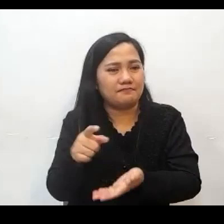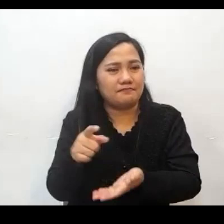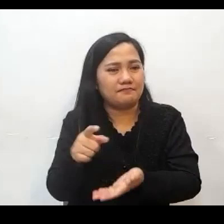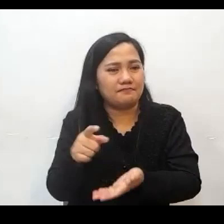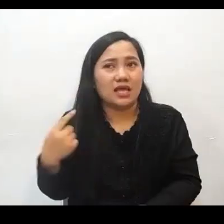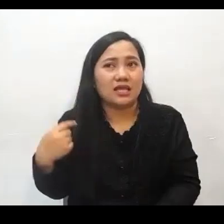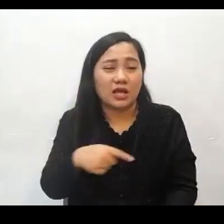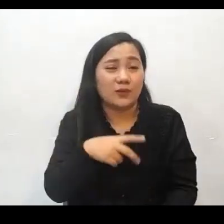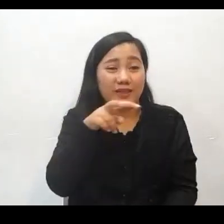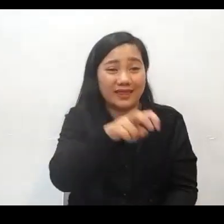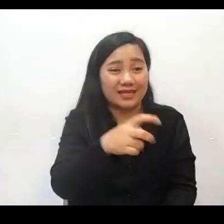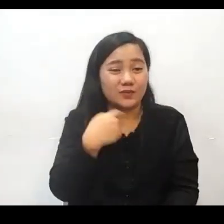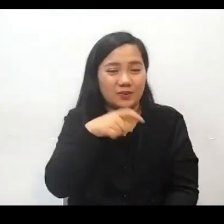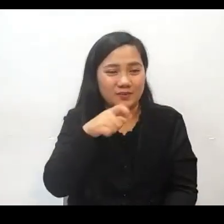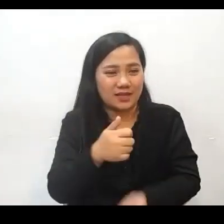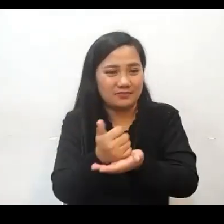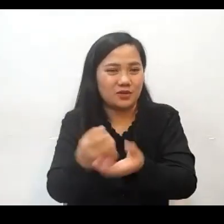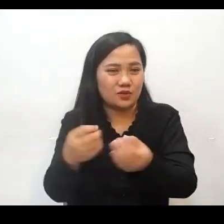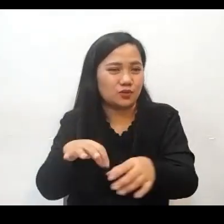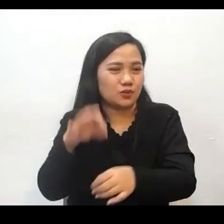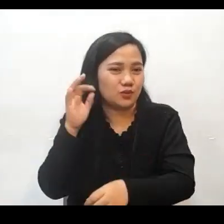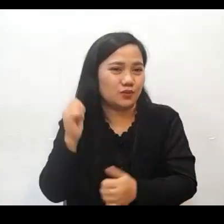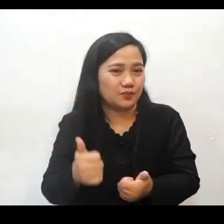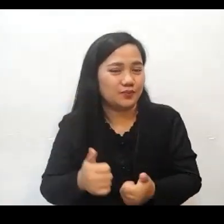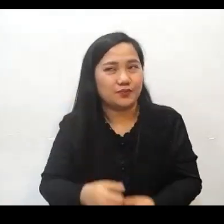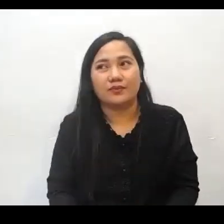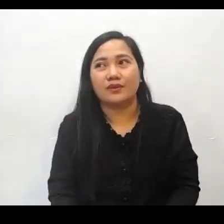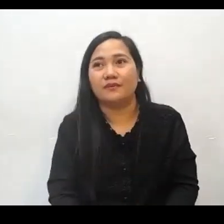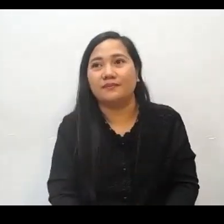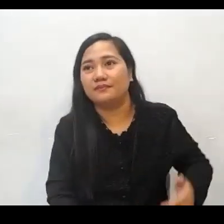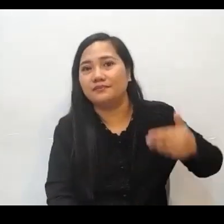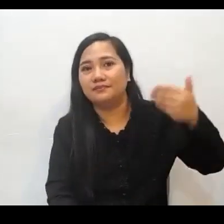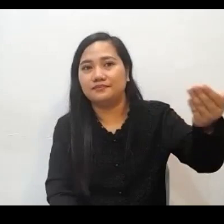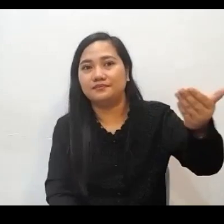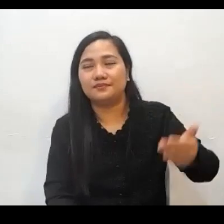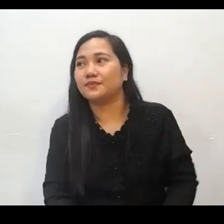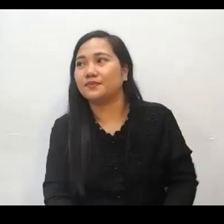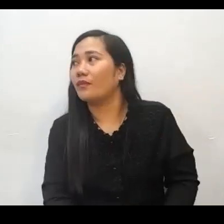kaya yun po yung buhay ng mga saksi ng Diyos and let's go back to let's look at